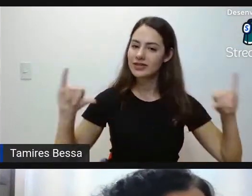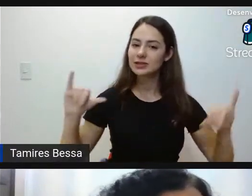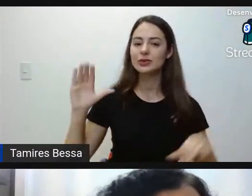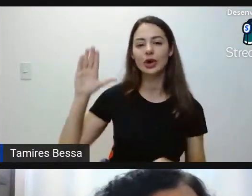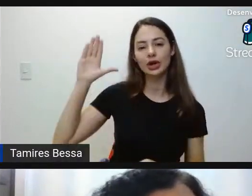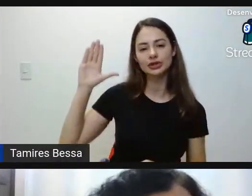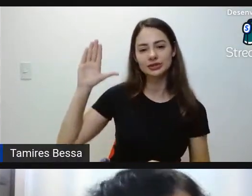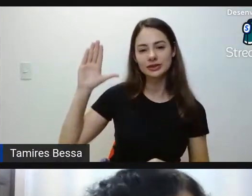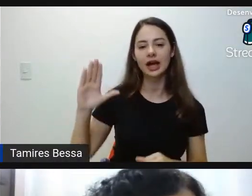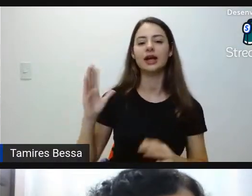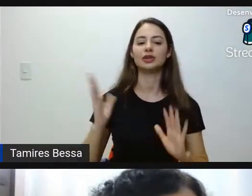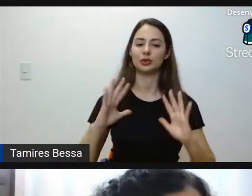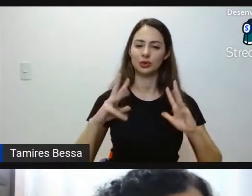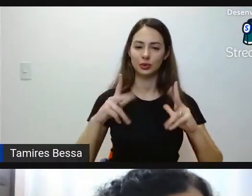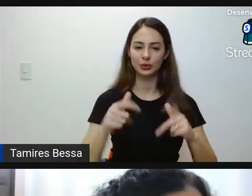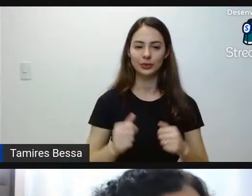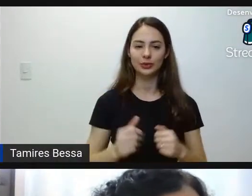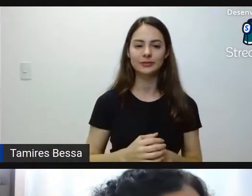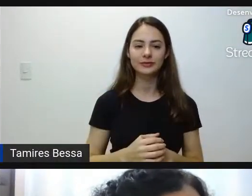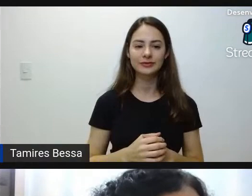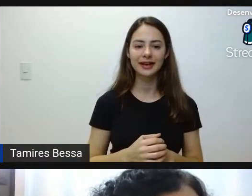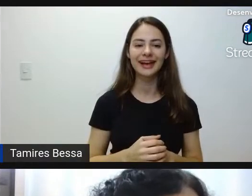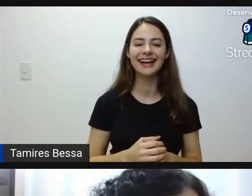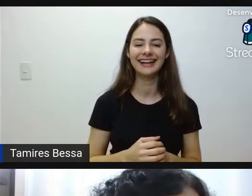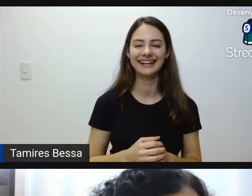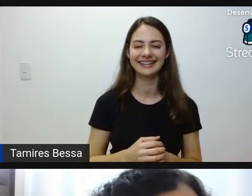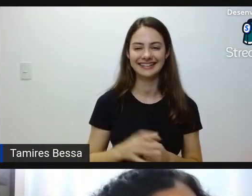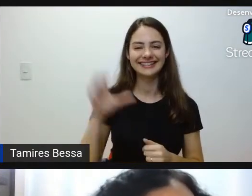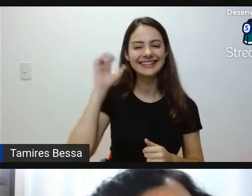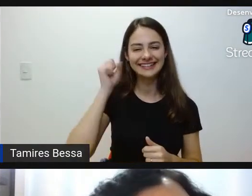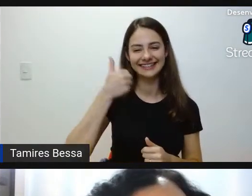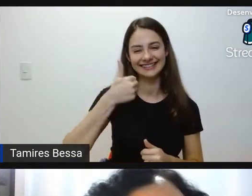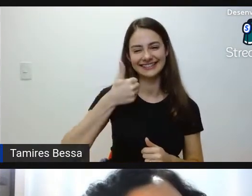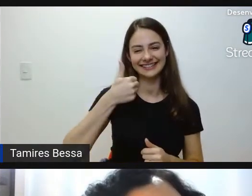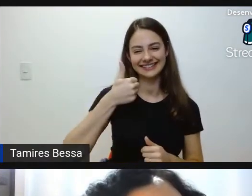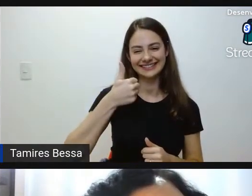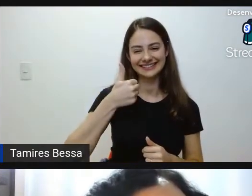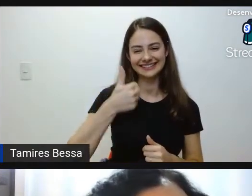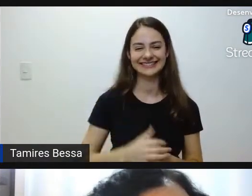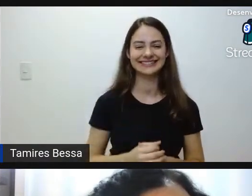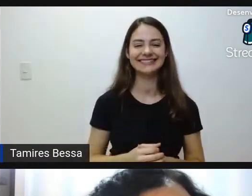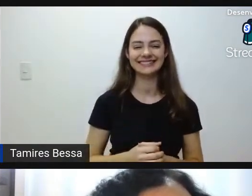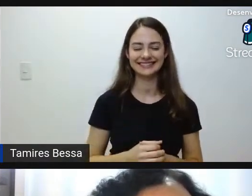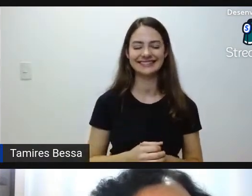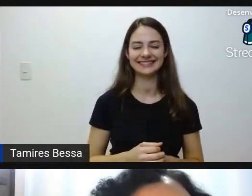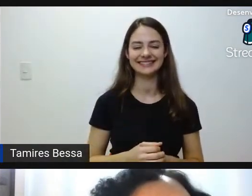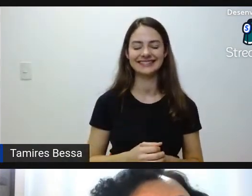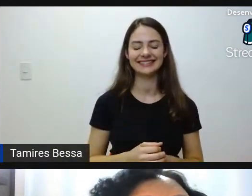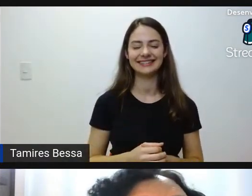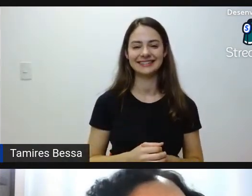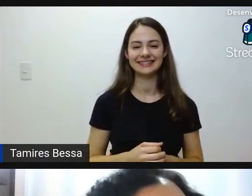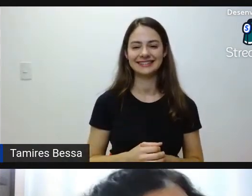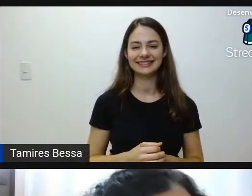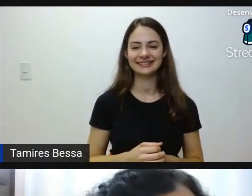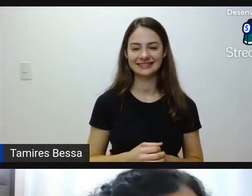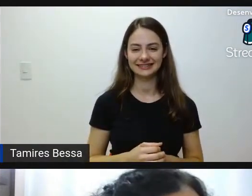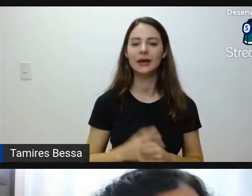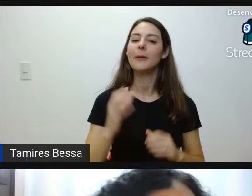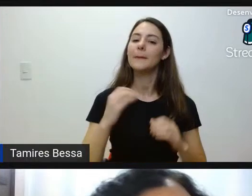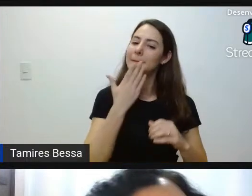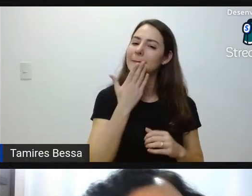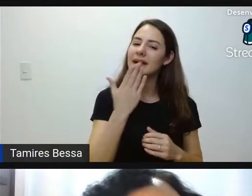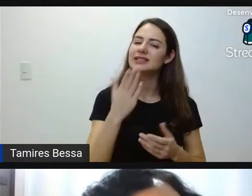e pais que estão Oi, gente, estão conseguindo me ouvir? Sim, estão aí à frente das inscrições dos filhos, é que leiam o edital.